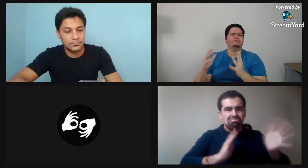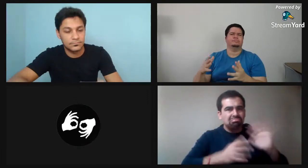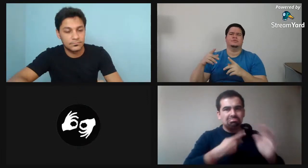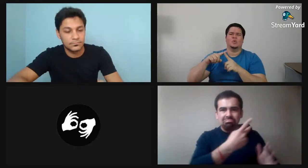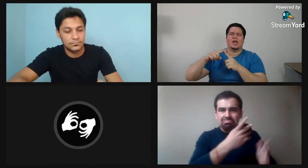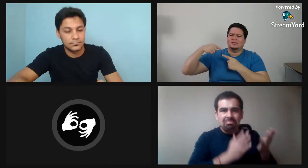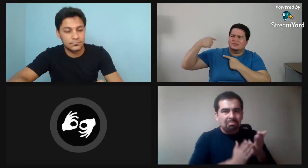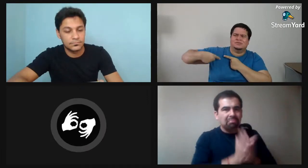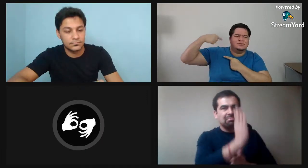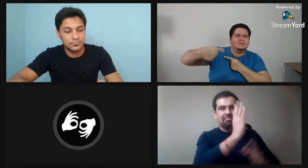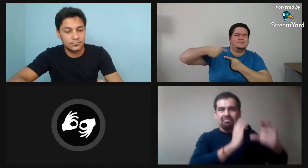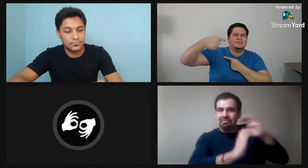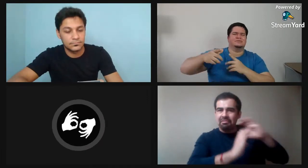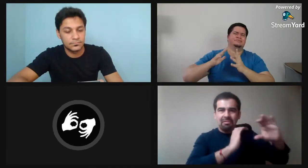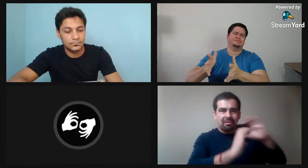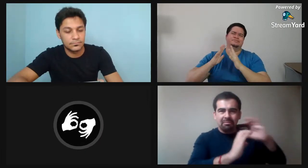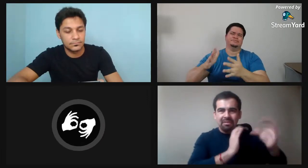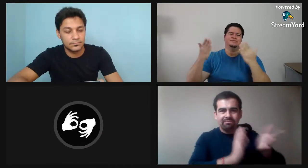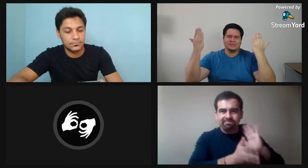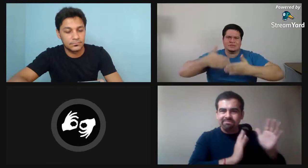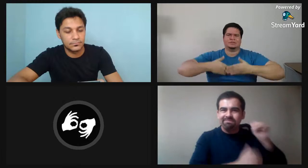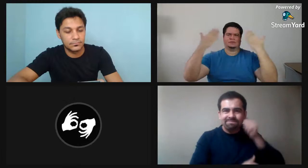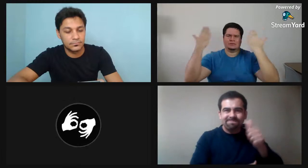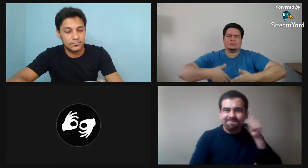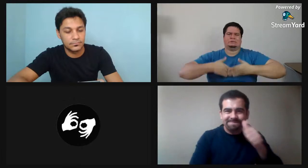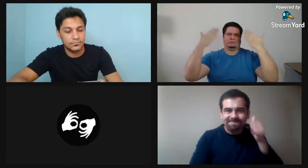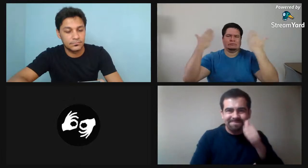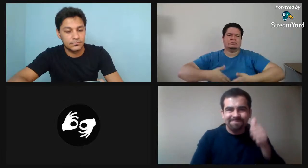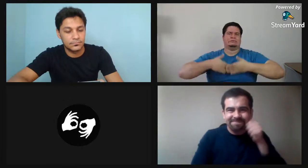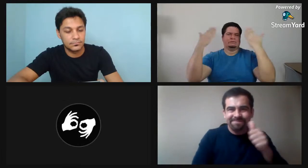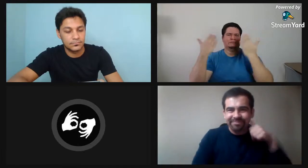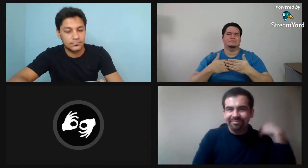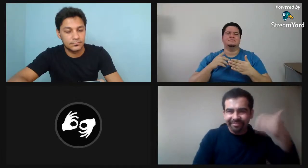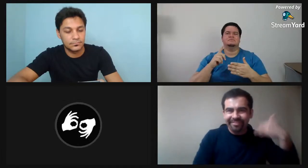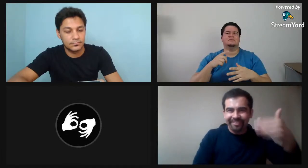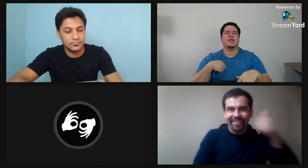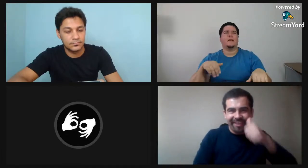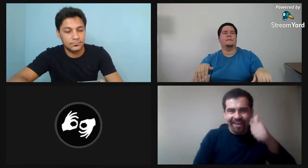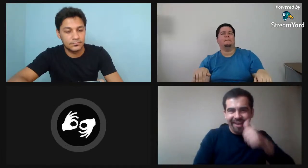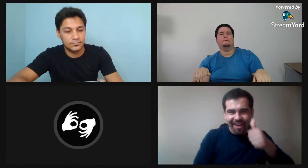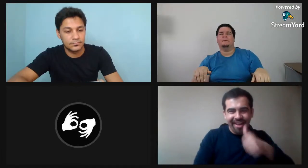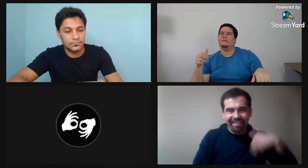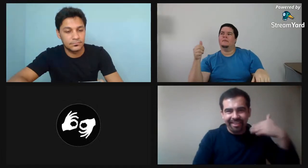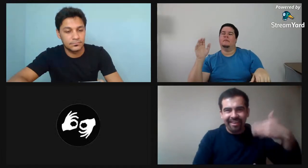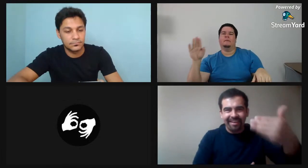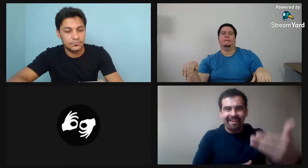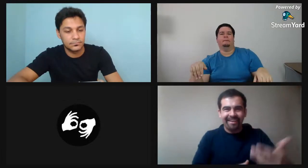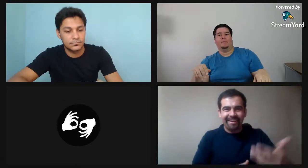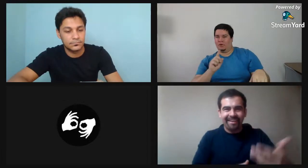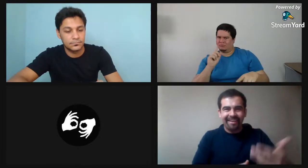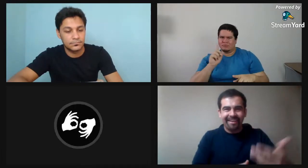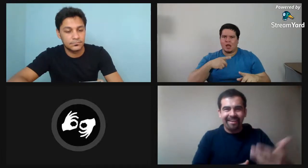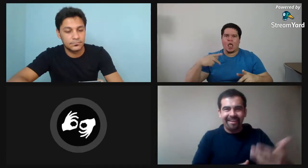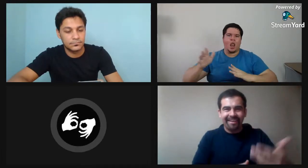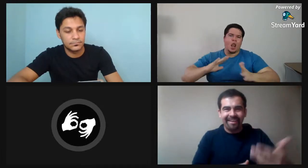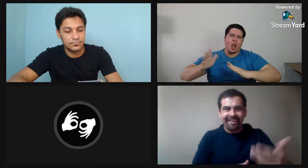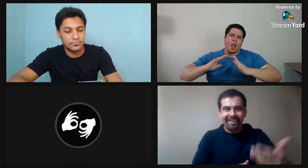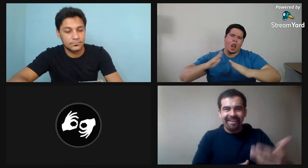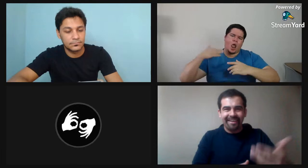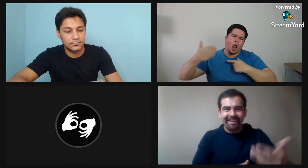en adelante se comunicaba en lengua de seña. Ambos se comunicaban en lengua de seña. Todos los días interactuaban así.